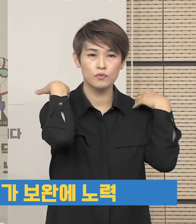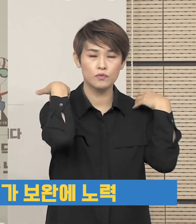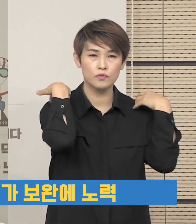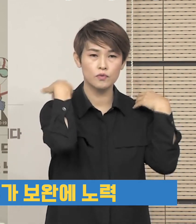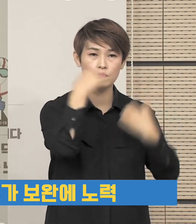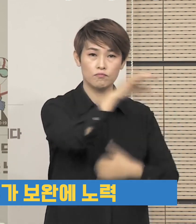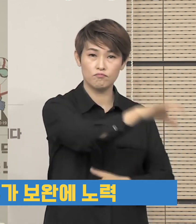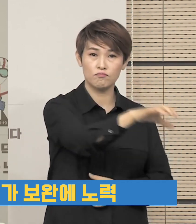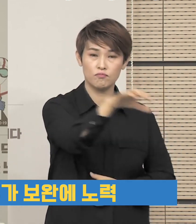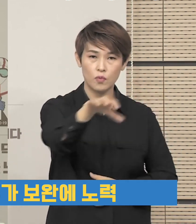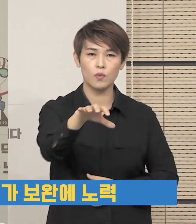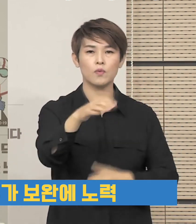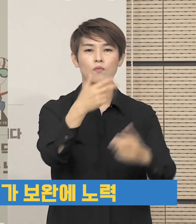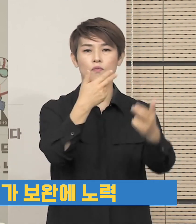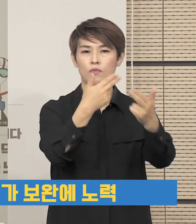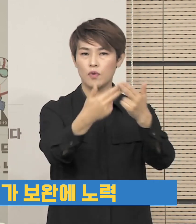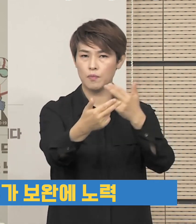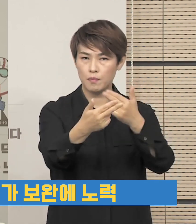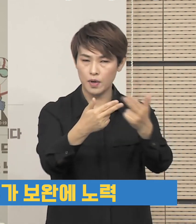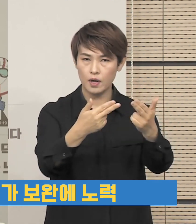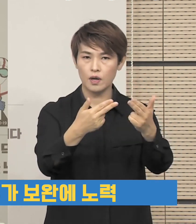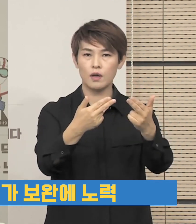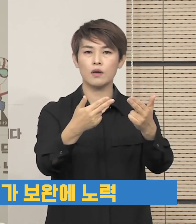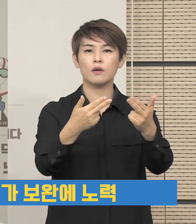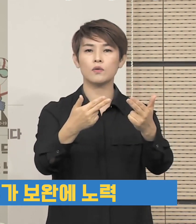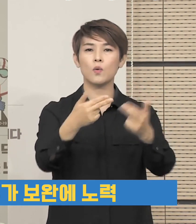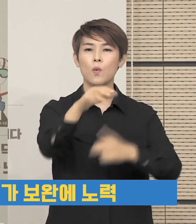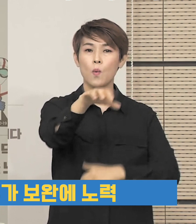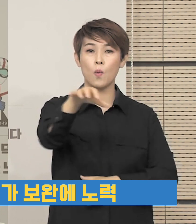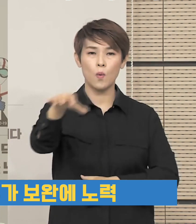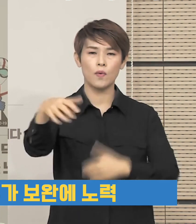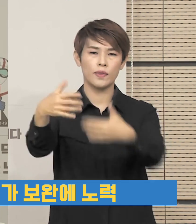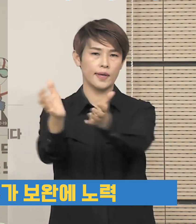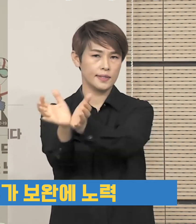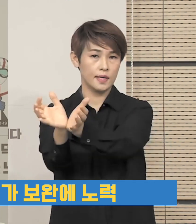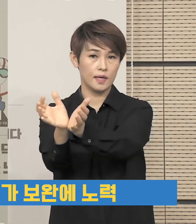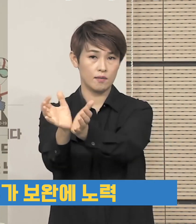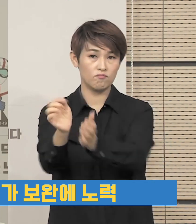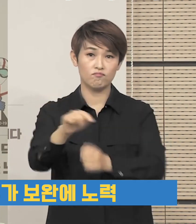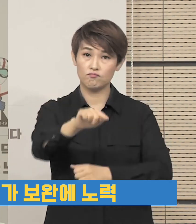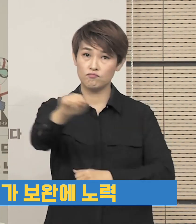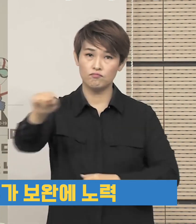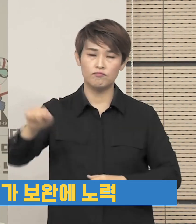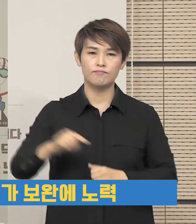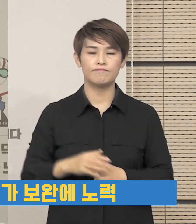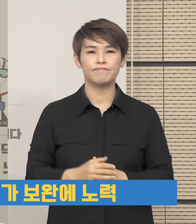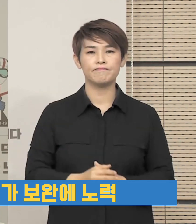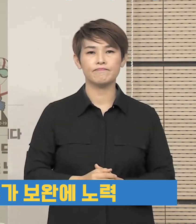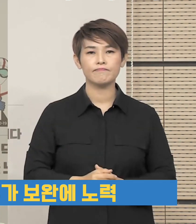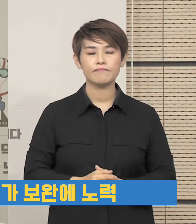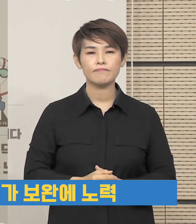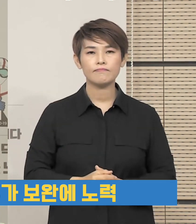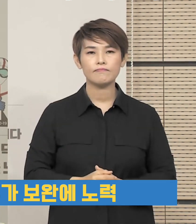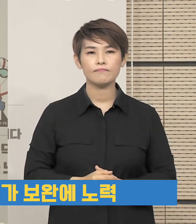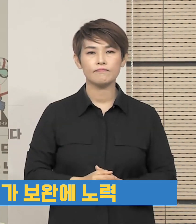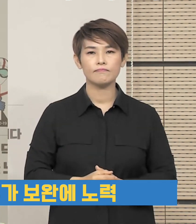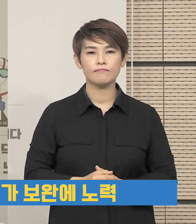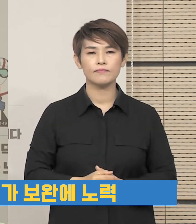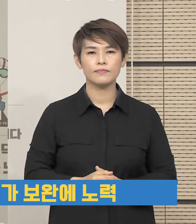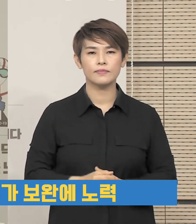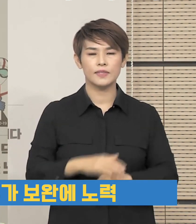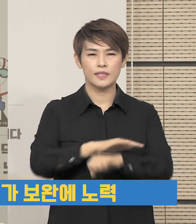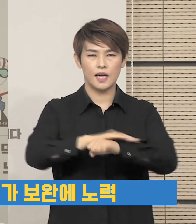각 협회 등 이러한 업종의 공동단체 등에서도 보다 합리적인 이러한 또 그리고